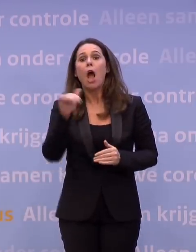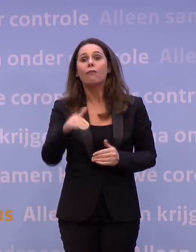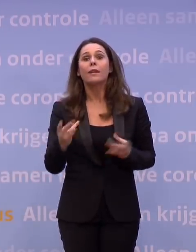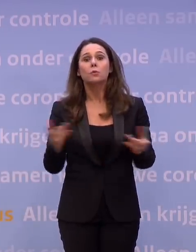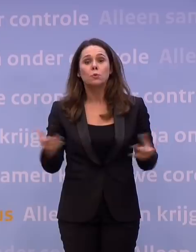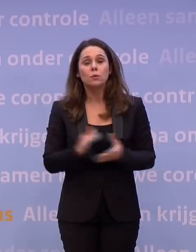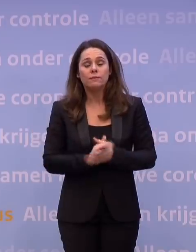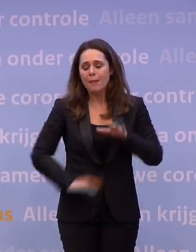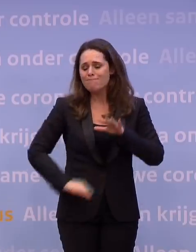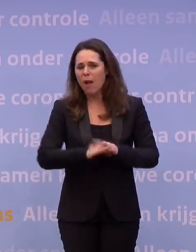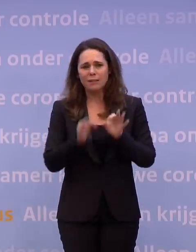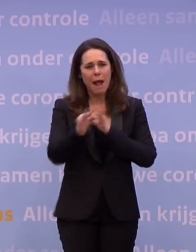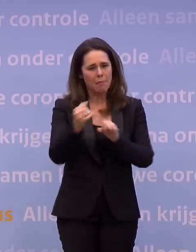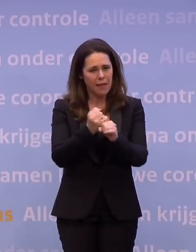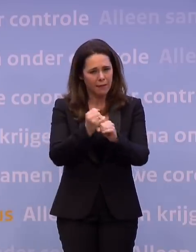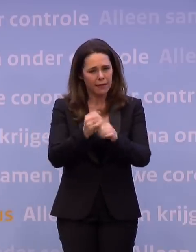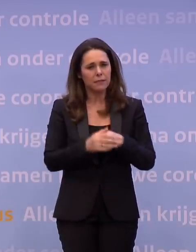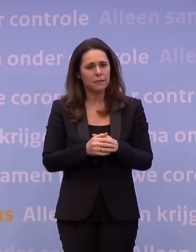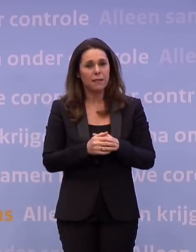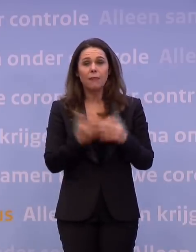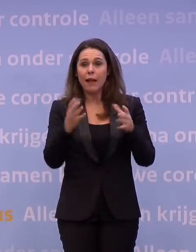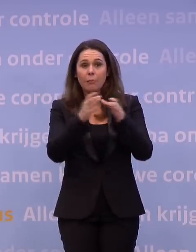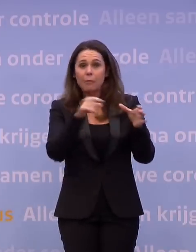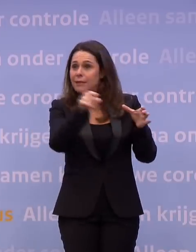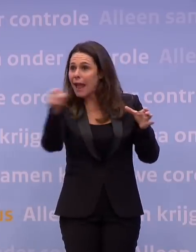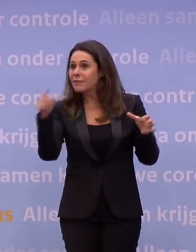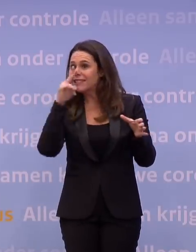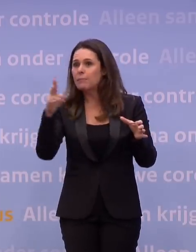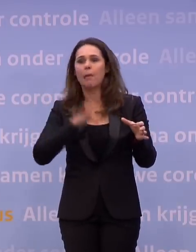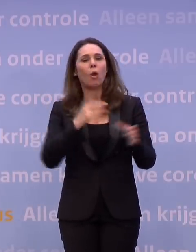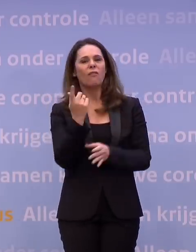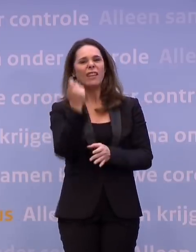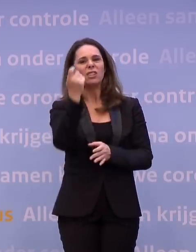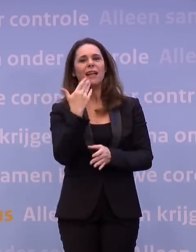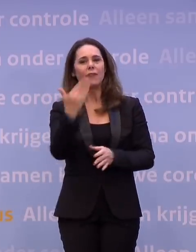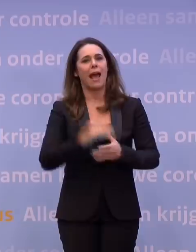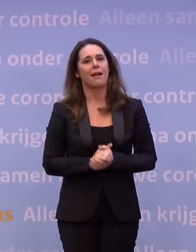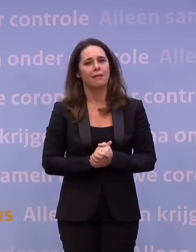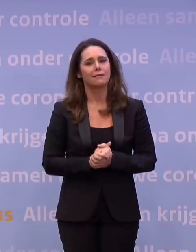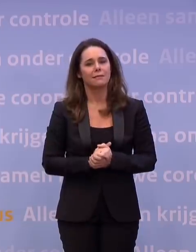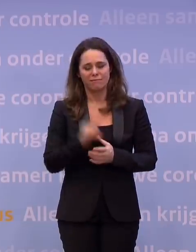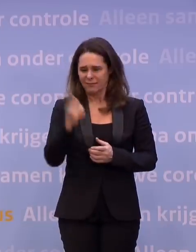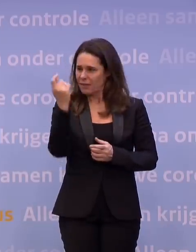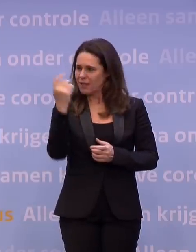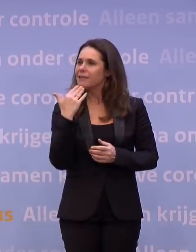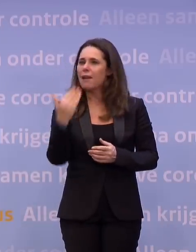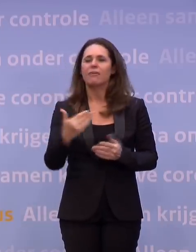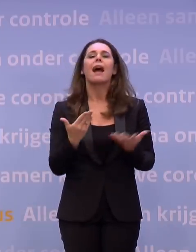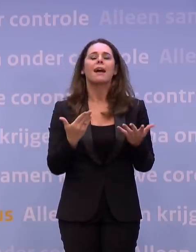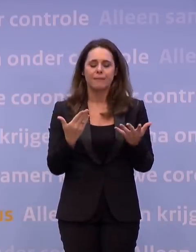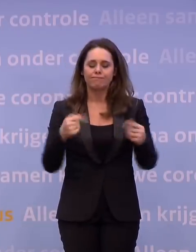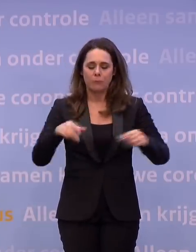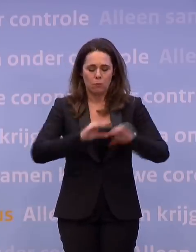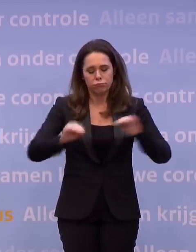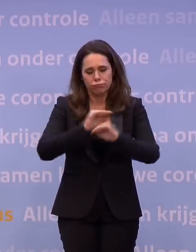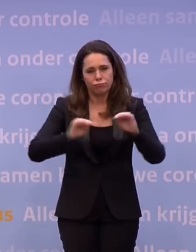Dat is maximaal maatwerk. Je ziet het bij heel veel bedrijven ook gebeuren, maar is er ook een financiële vraag. En over die financiële vraag zijn we ook in gesprek in het